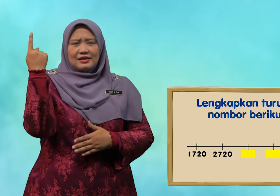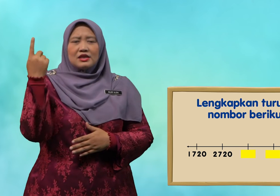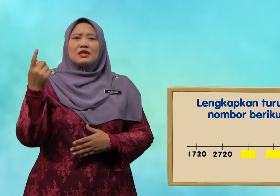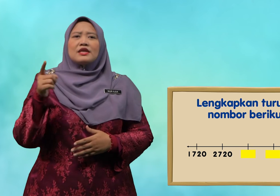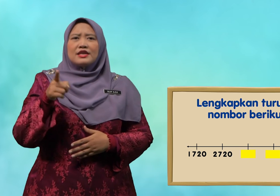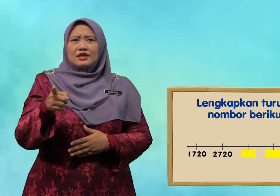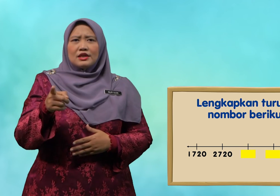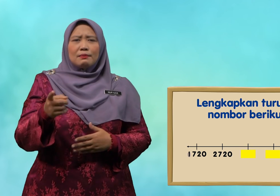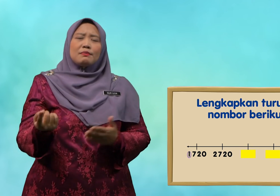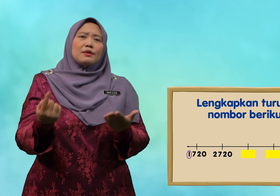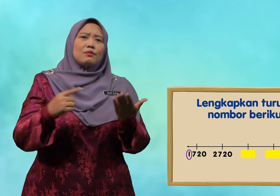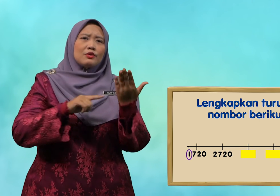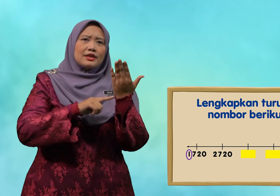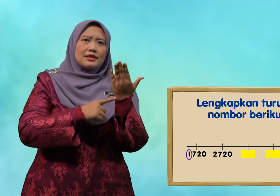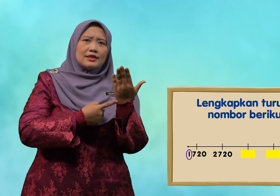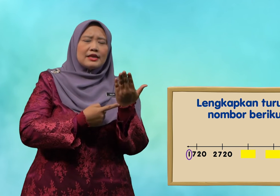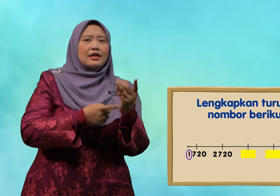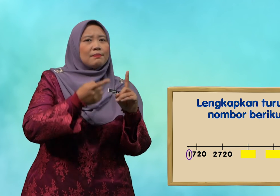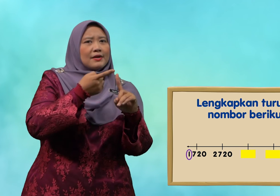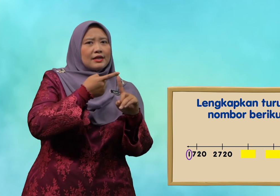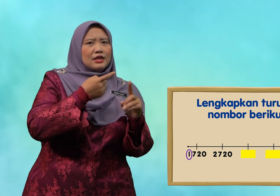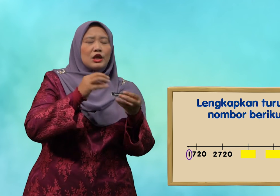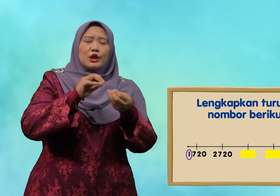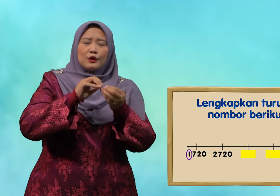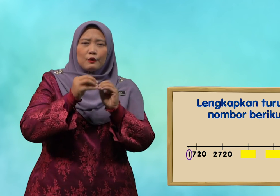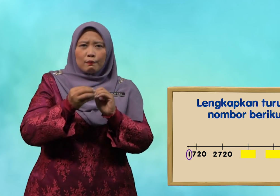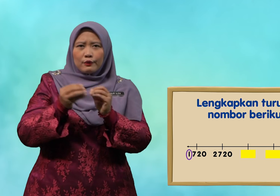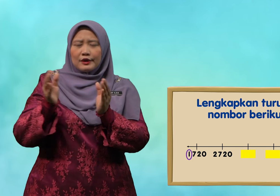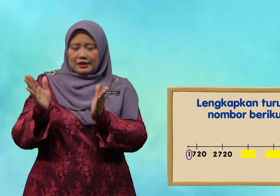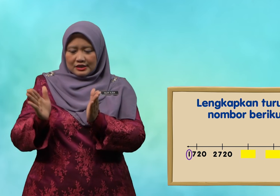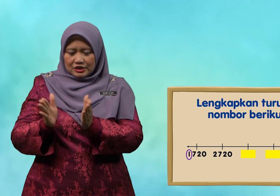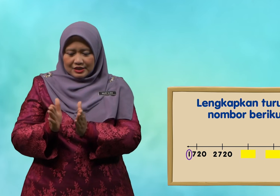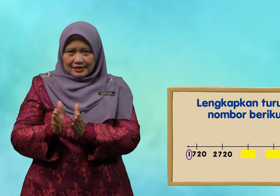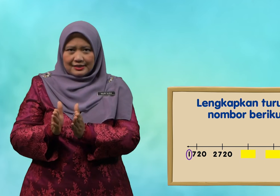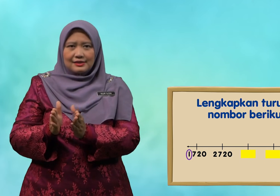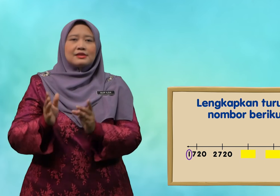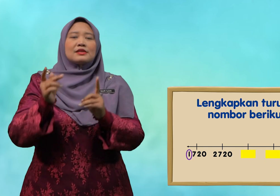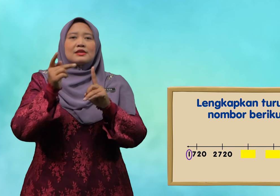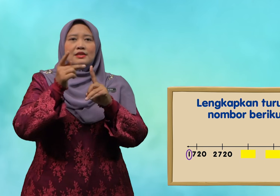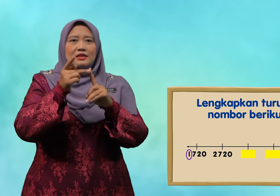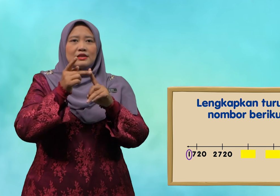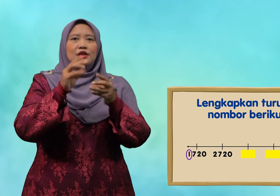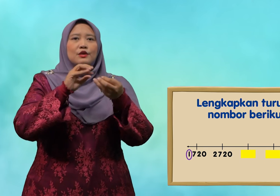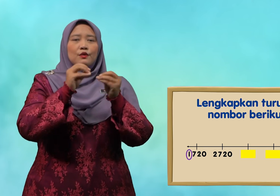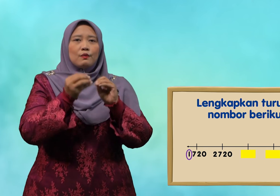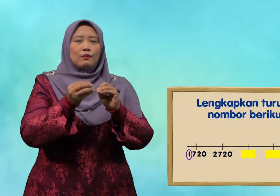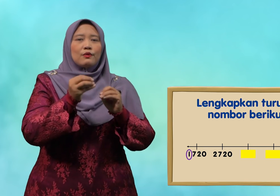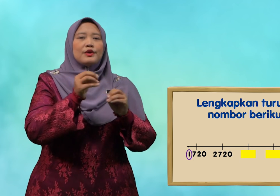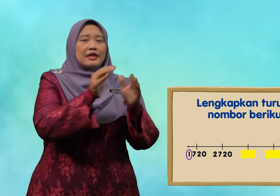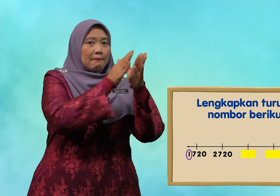ia bermula daripada nombor kecil ke nombor yang